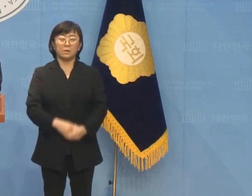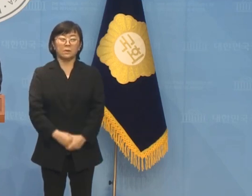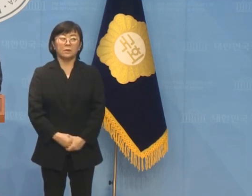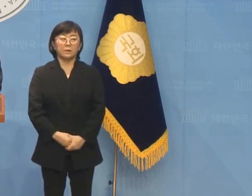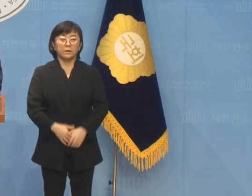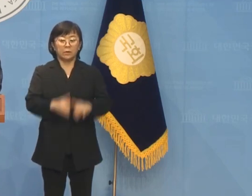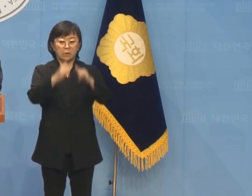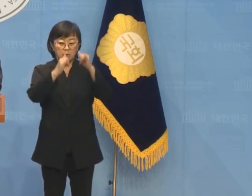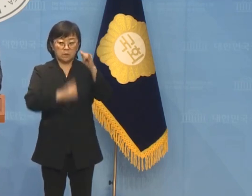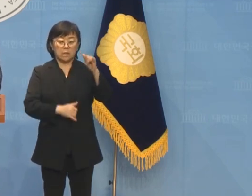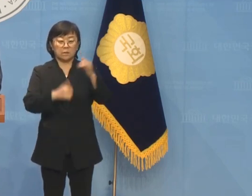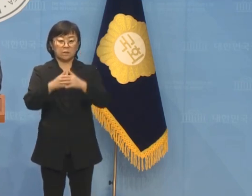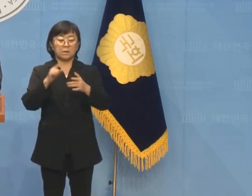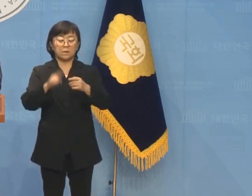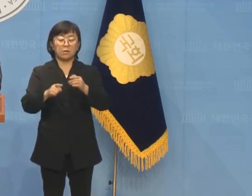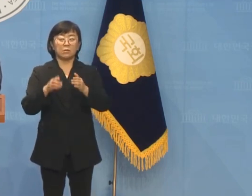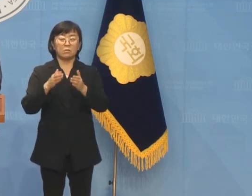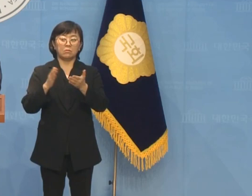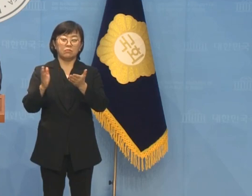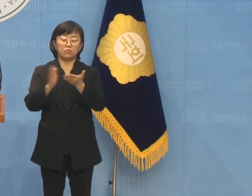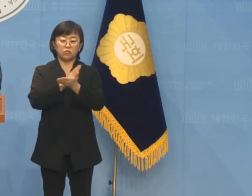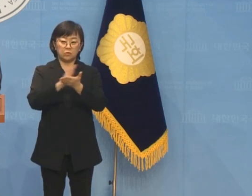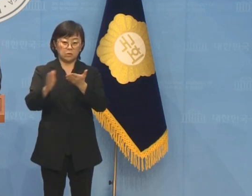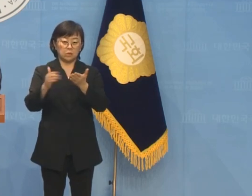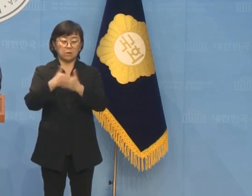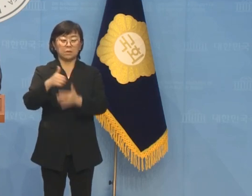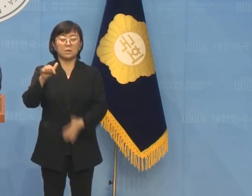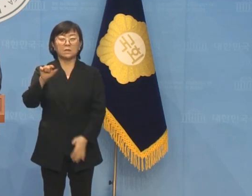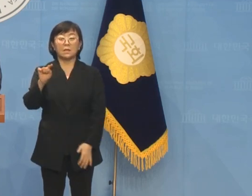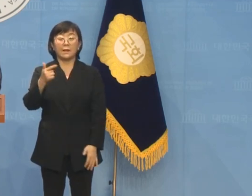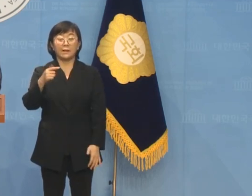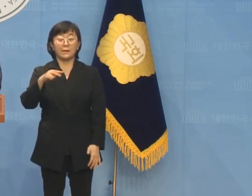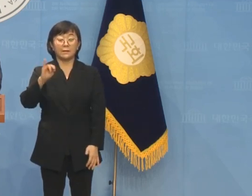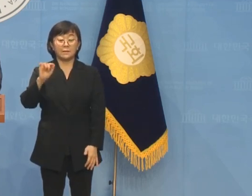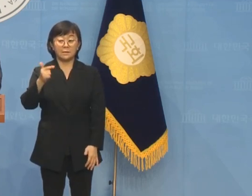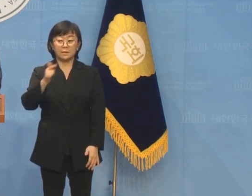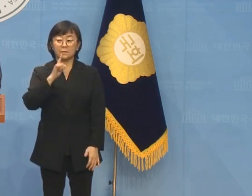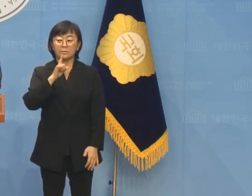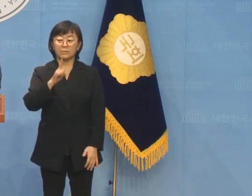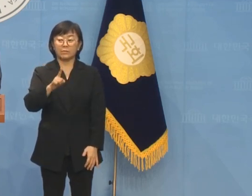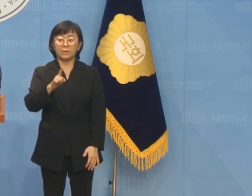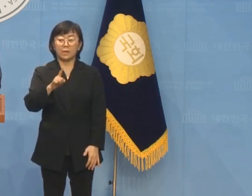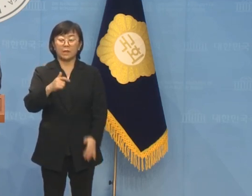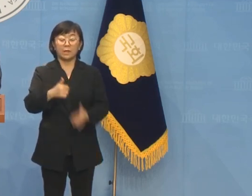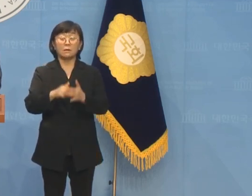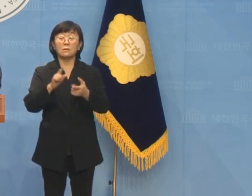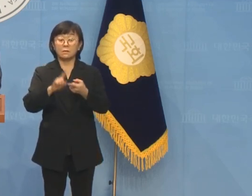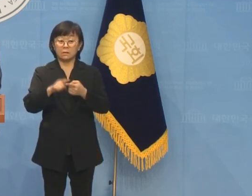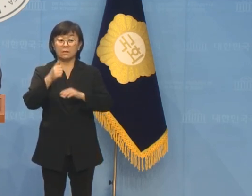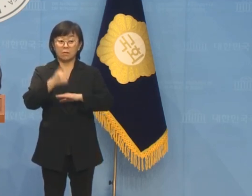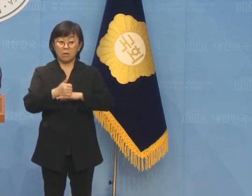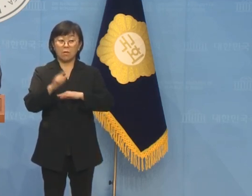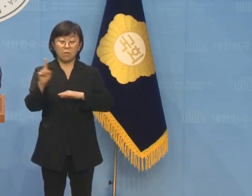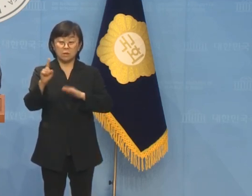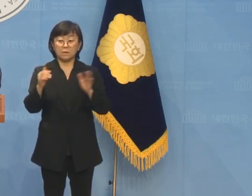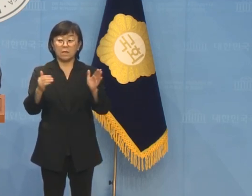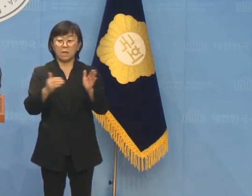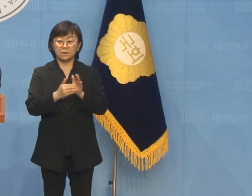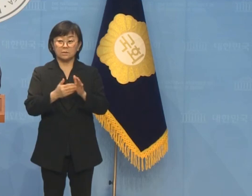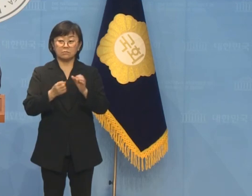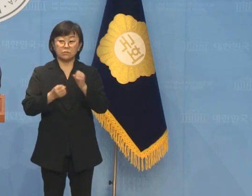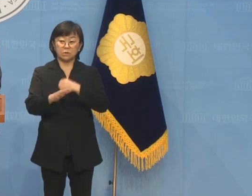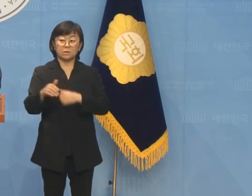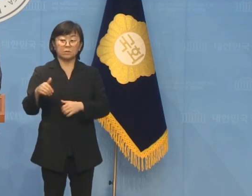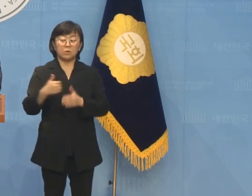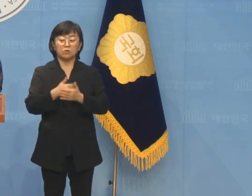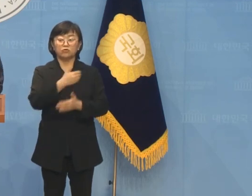역사는 이런 부류를 간신이라고 부르고 있습니다. 그 폐해가 어디까지 미칠지